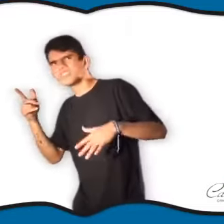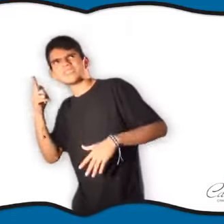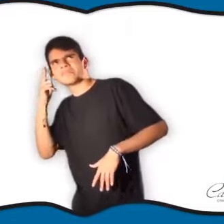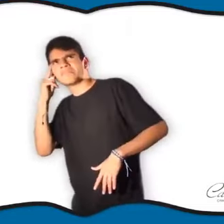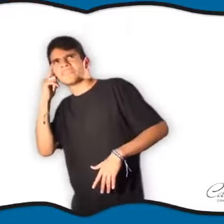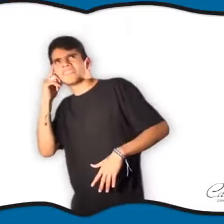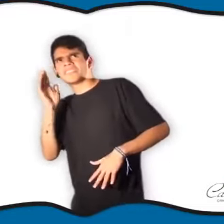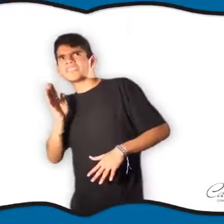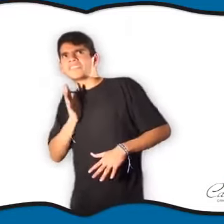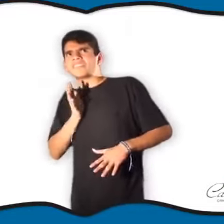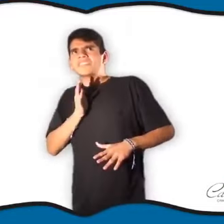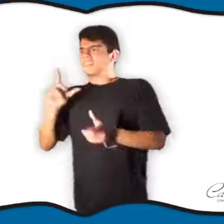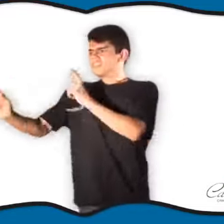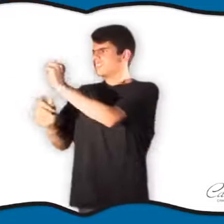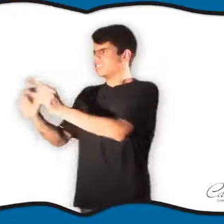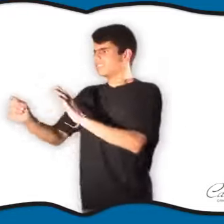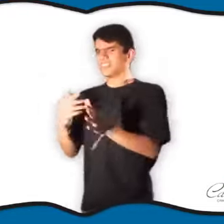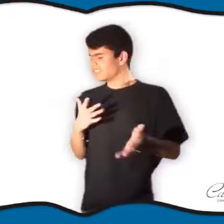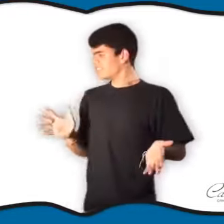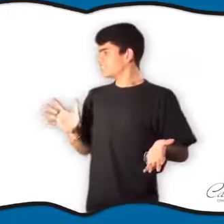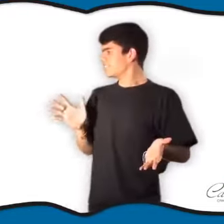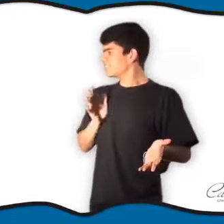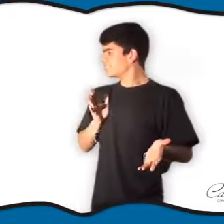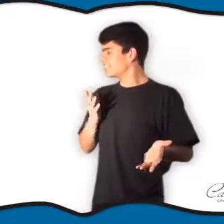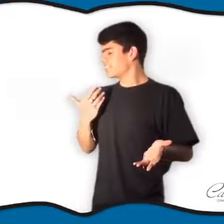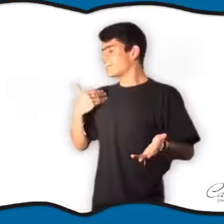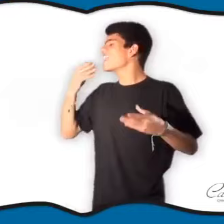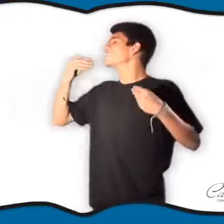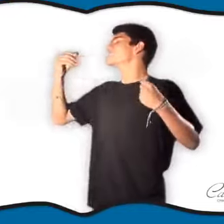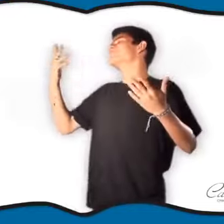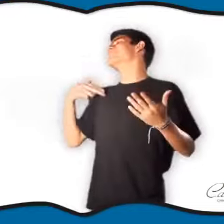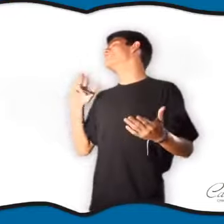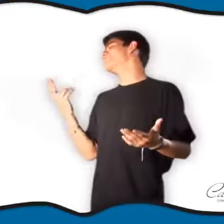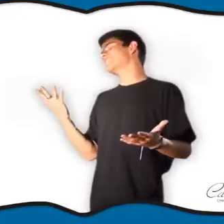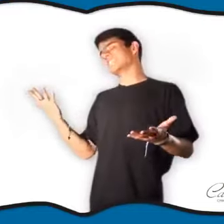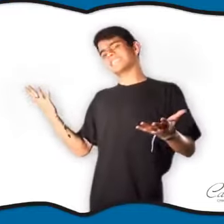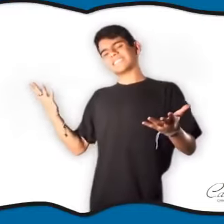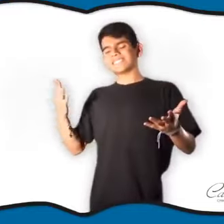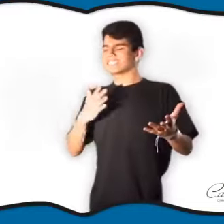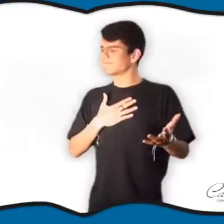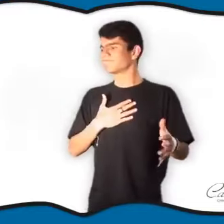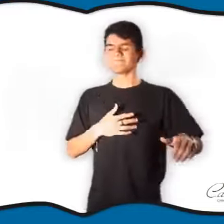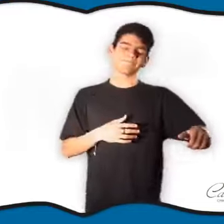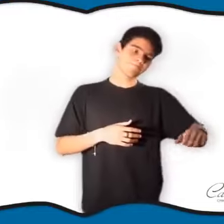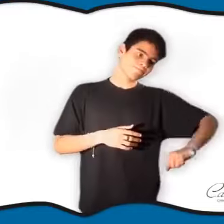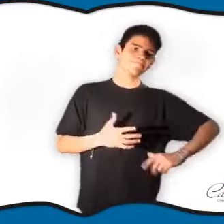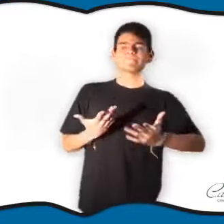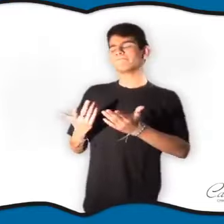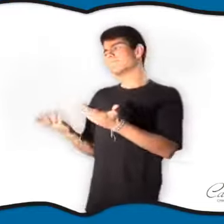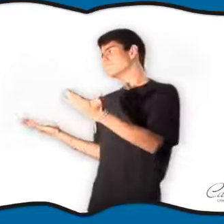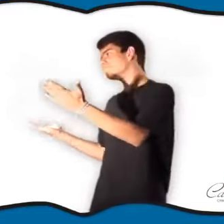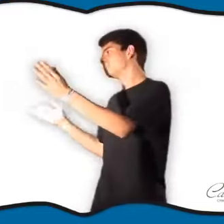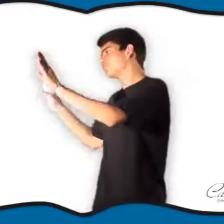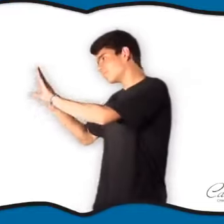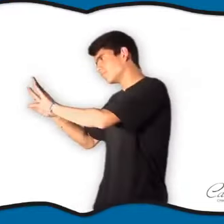y salía corriendo. Él se daba cuenta de que era lógico que salieran corriendo despavoridos